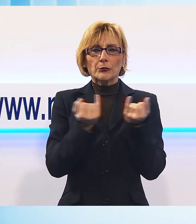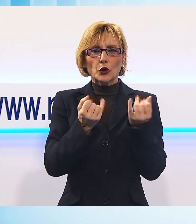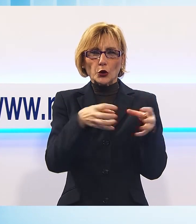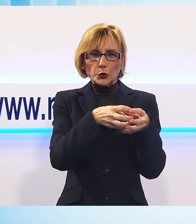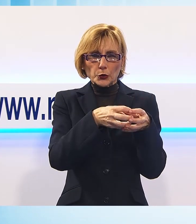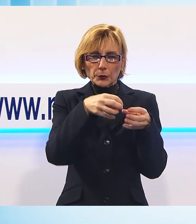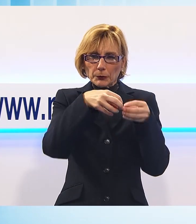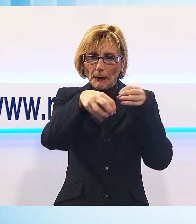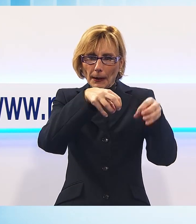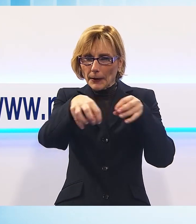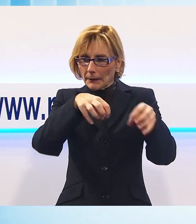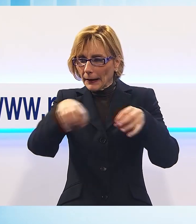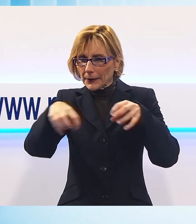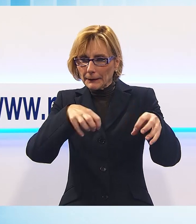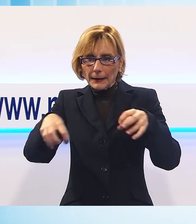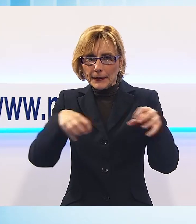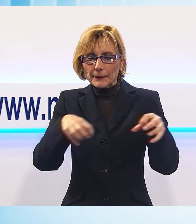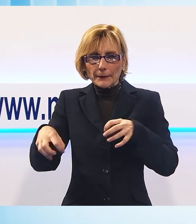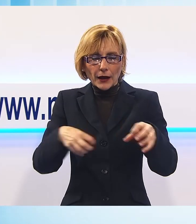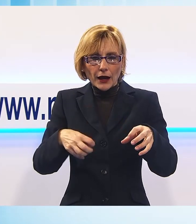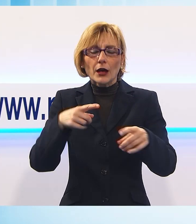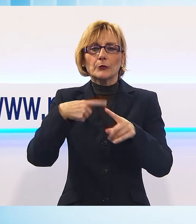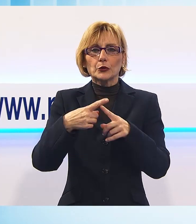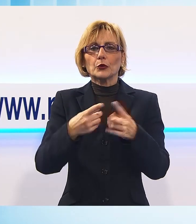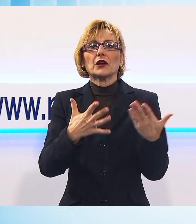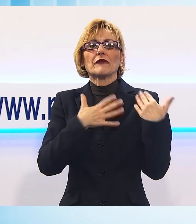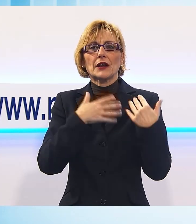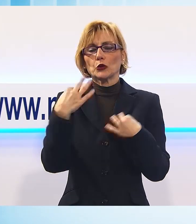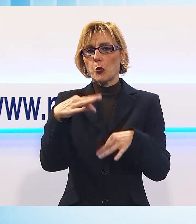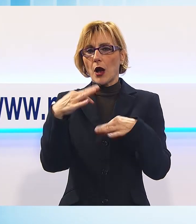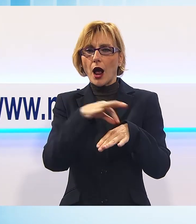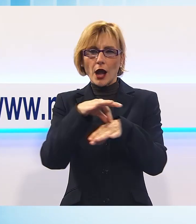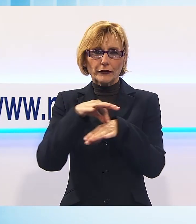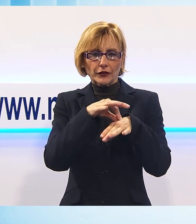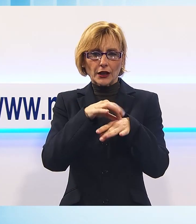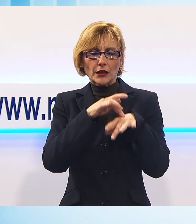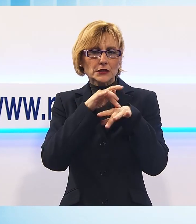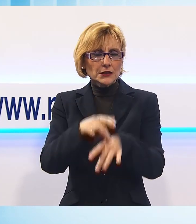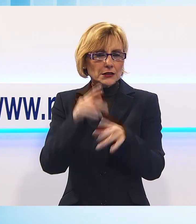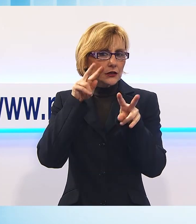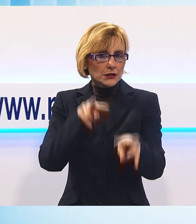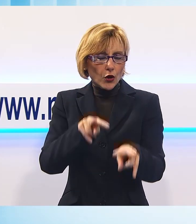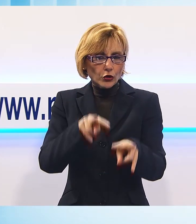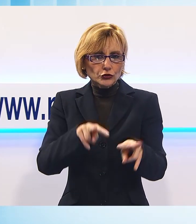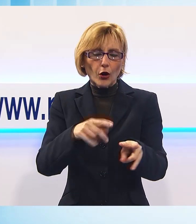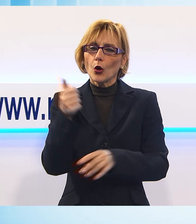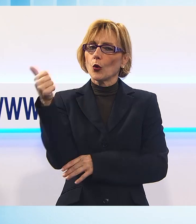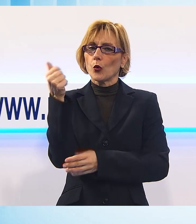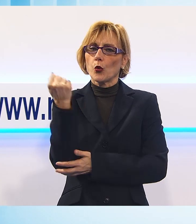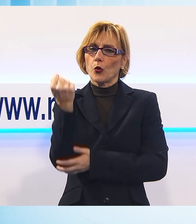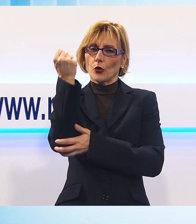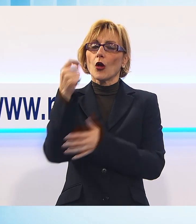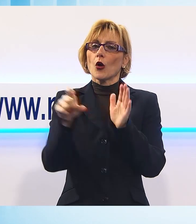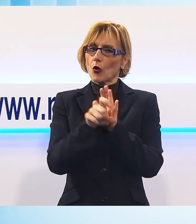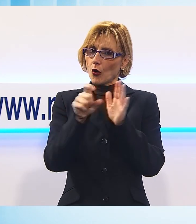modo uniforme sul territorio, seguiti da referenti qualificati, resta l'unico modo di accoglienza sostenibile che anche il Comune di Lucca ha